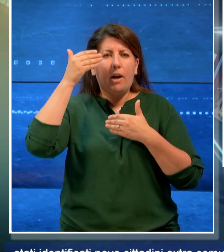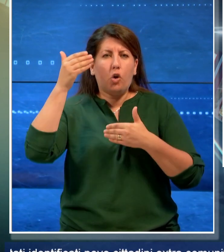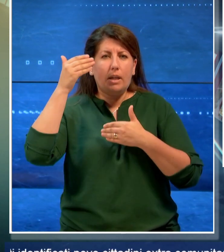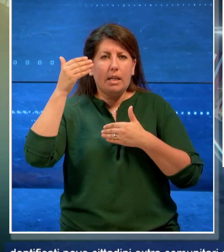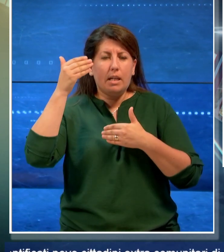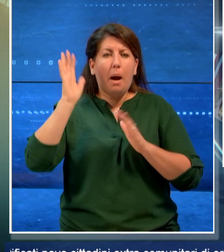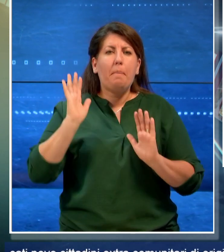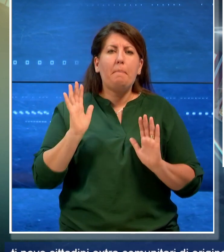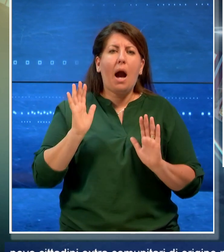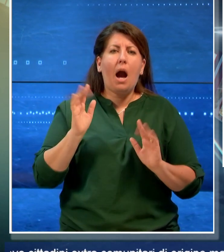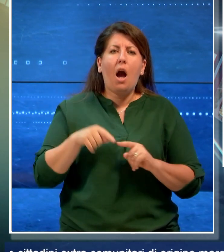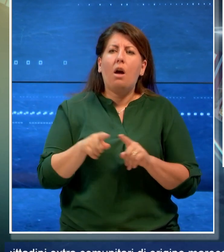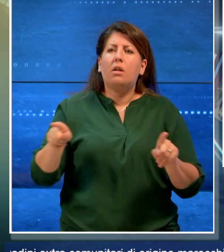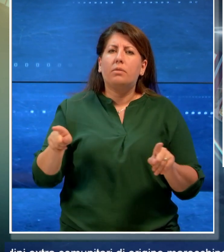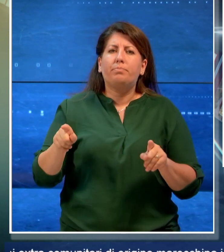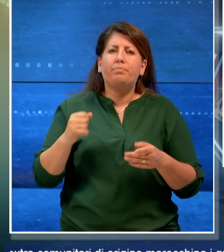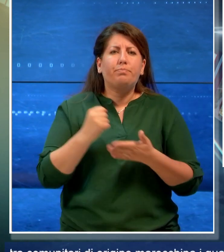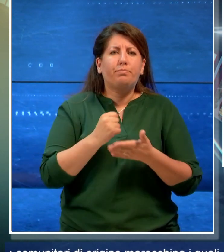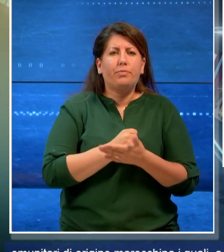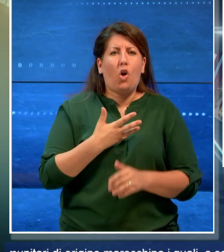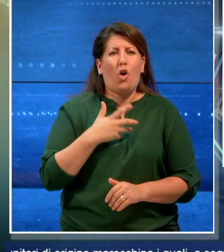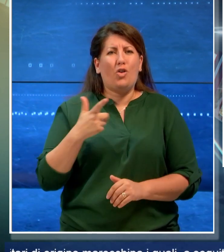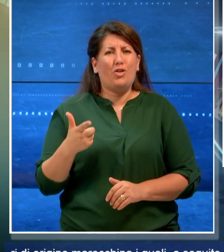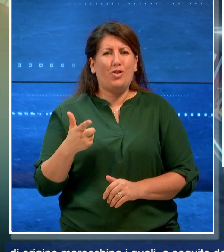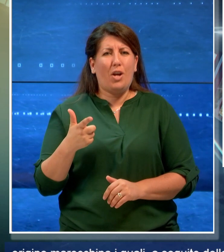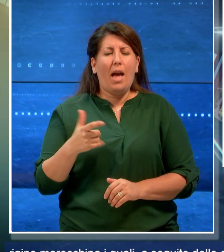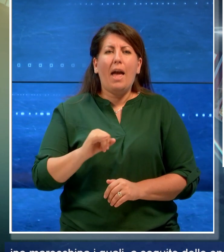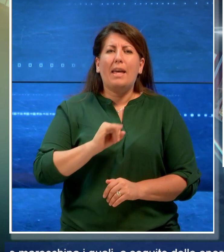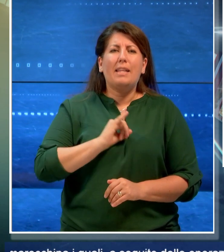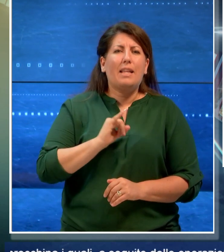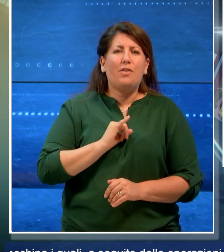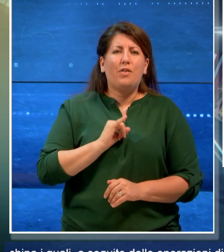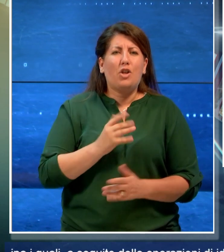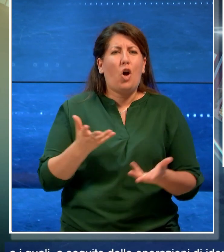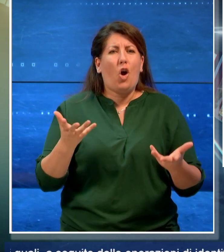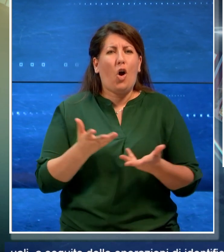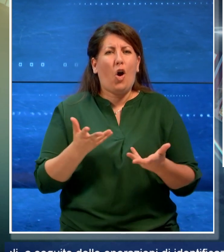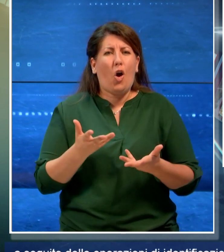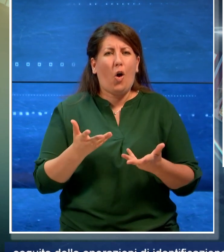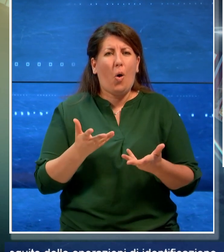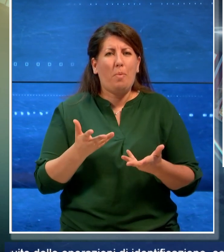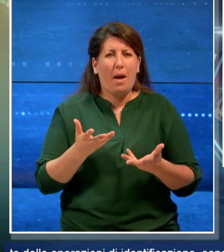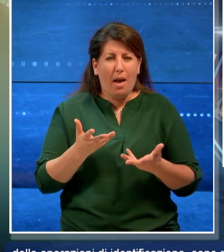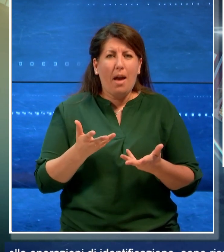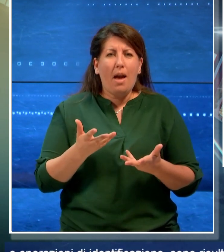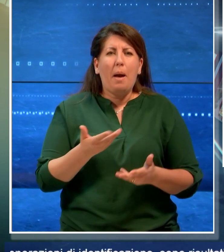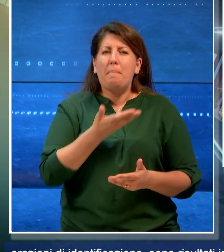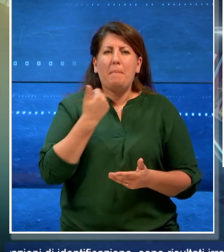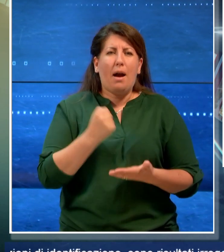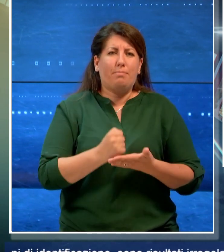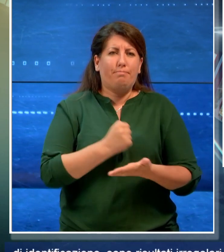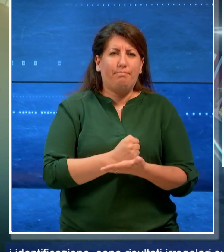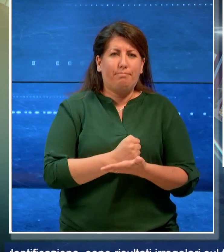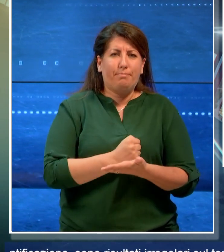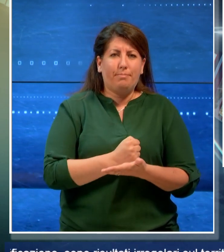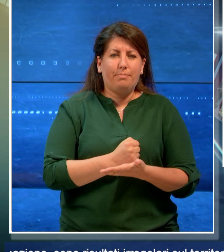i quali, a seguito di operazioni di identificazione, sono risultati irregolari sul territorio.